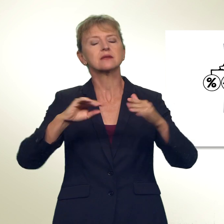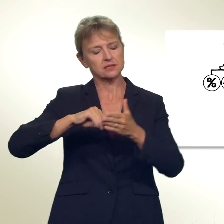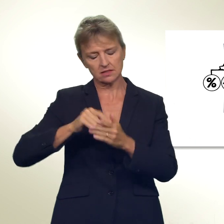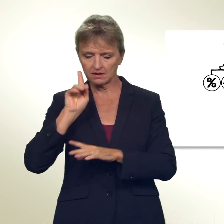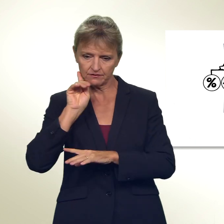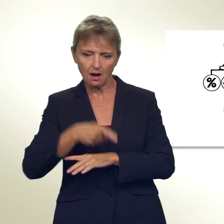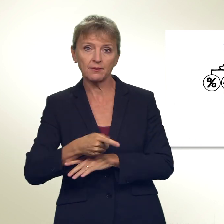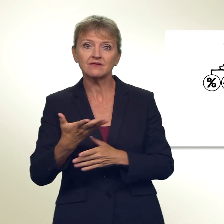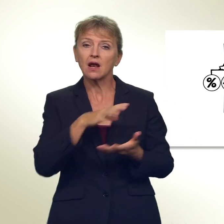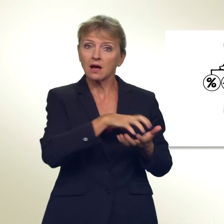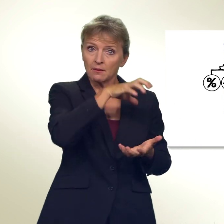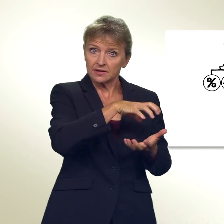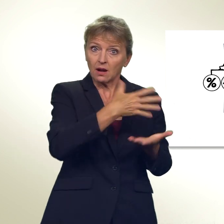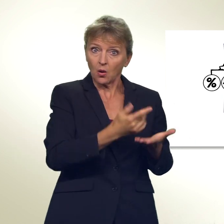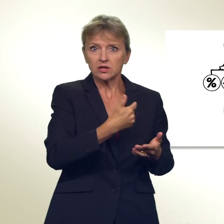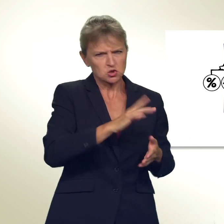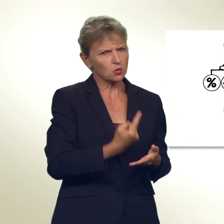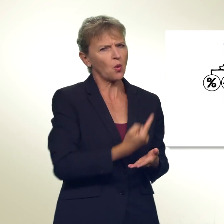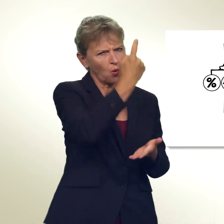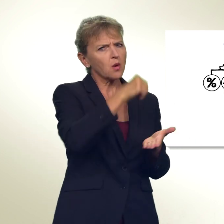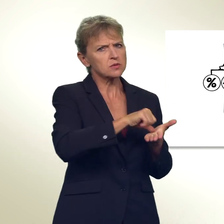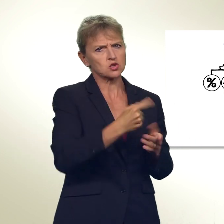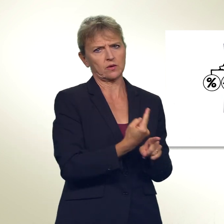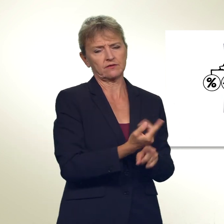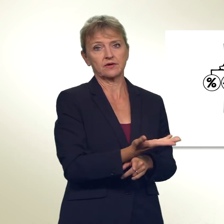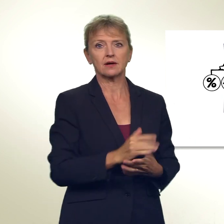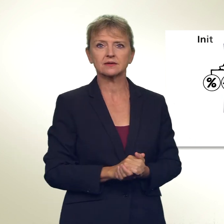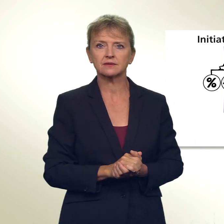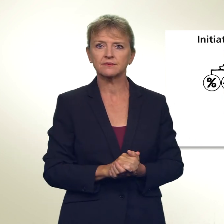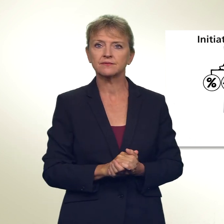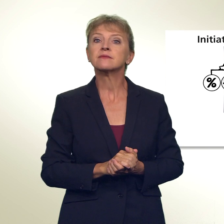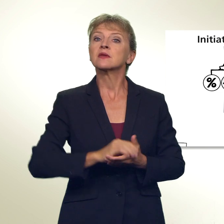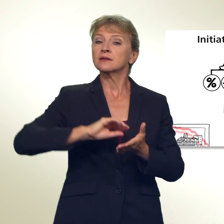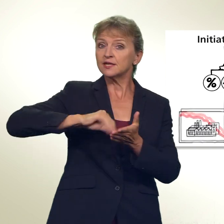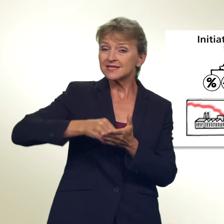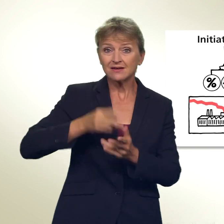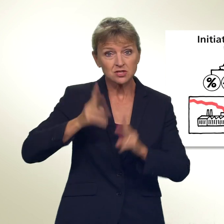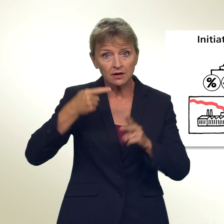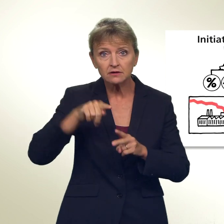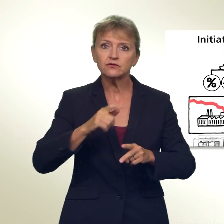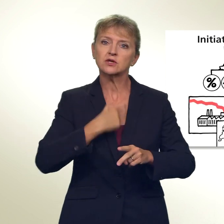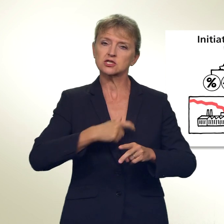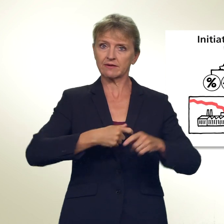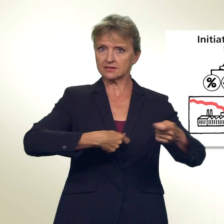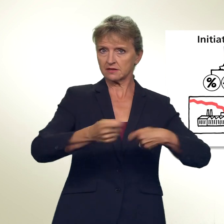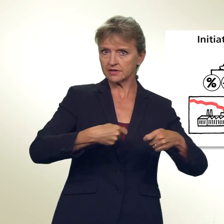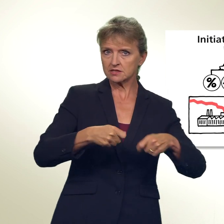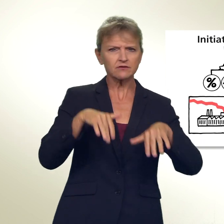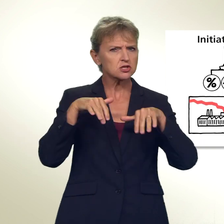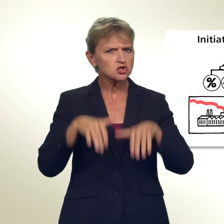Kapital werde bereits heute recht hoch besteuert. Die Initiative schadet der Schweizer Wirtschaft, sie schwäche den Standort